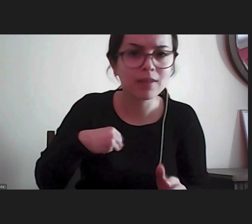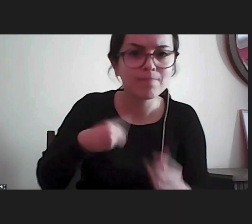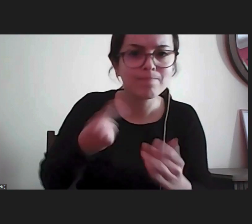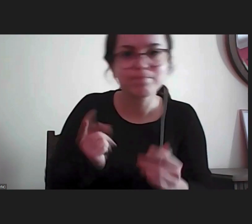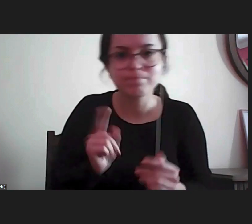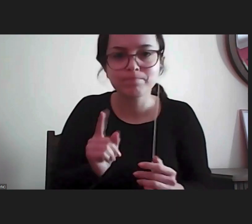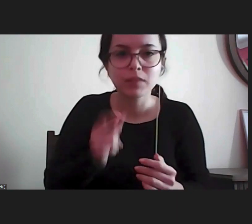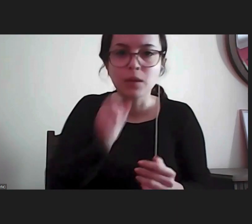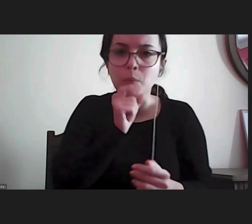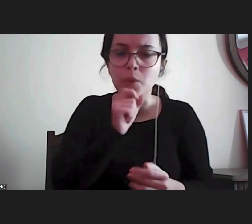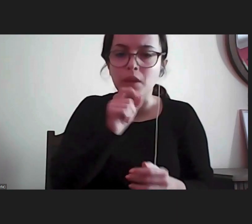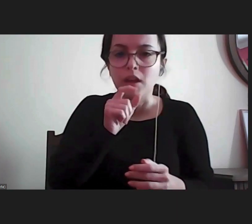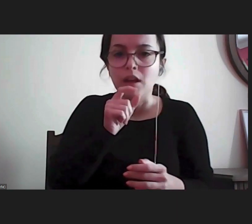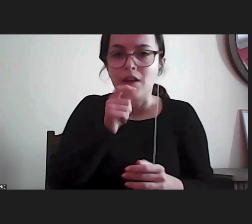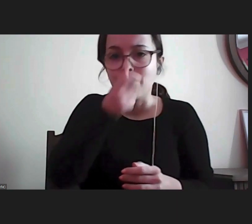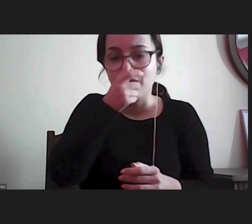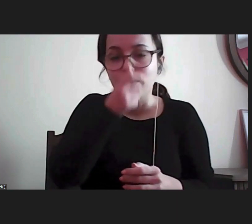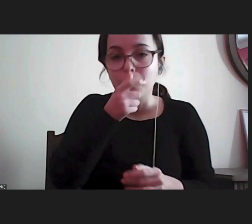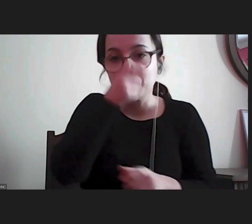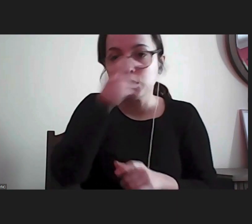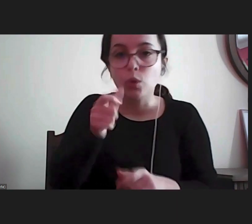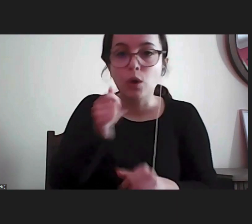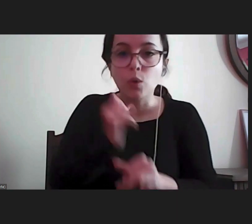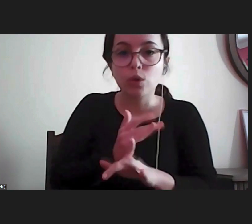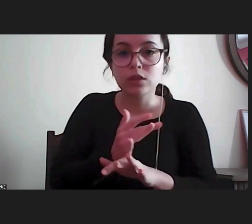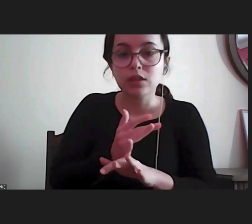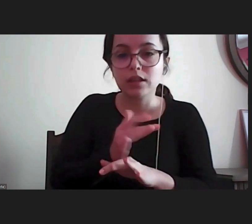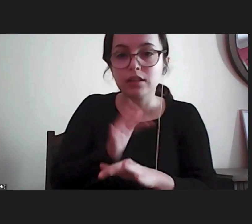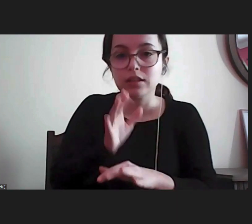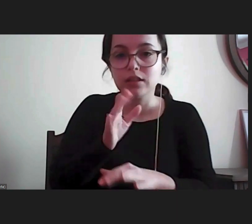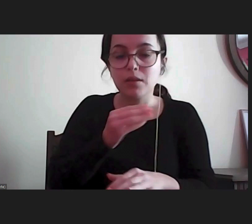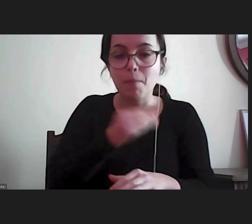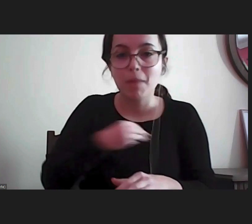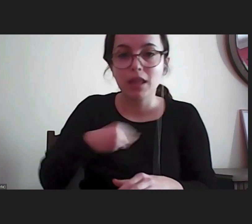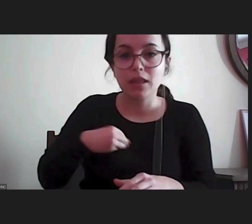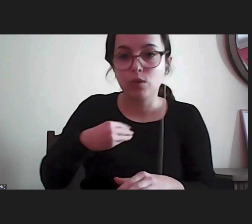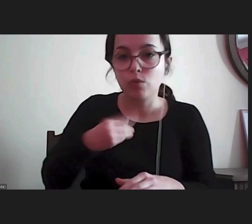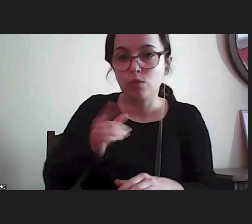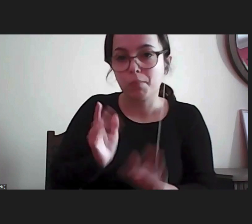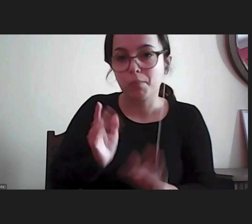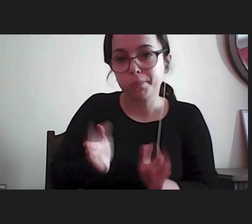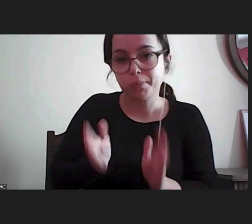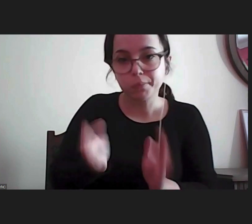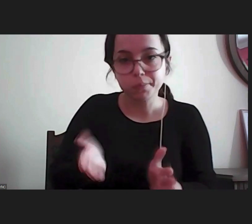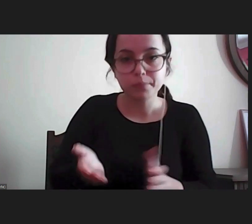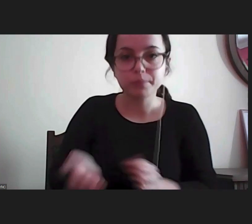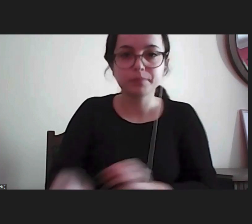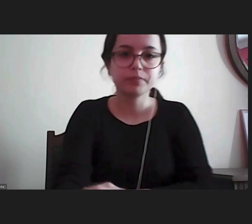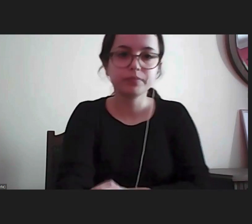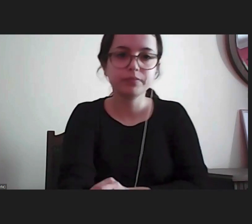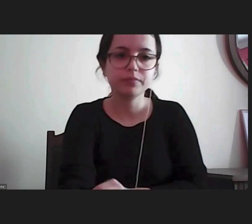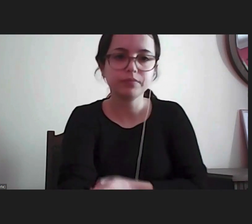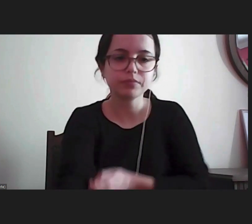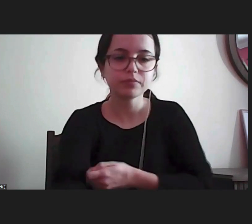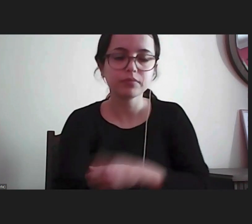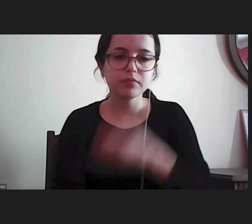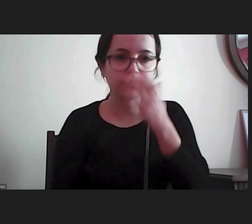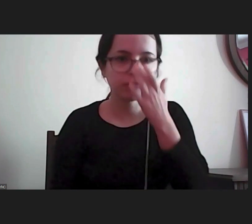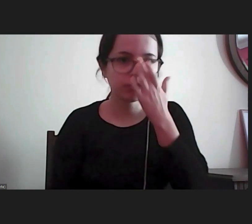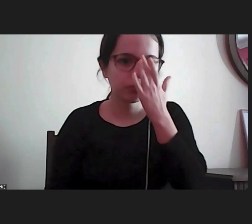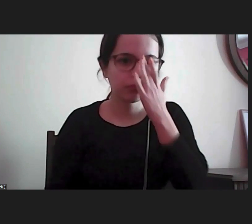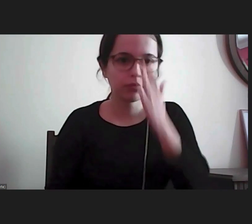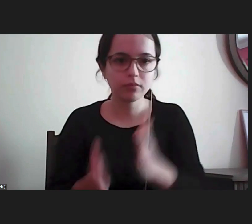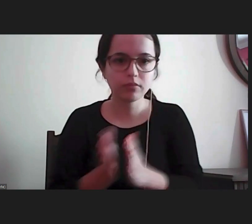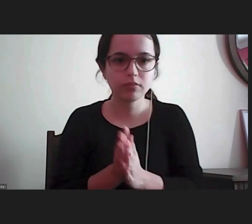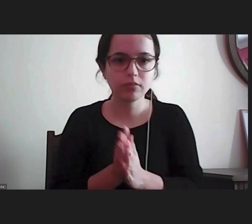efetuada por um não médico portanto a situação foi vista com as portanto com a entidade